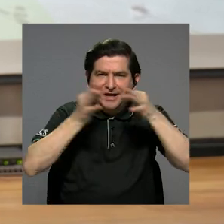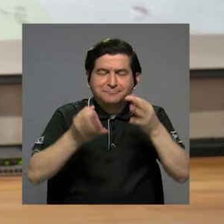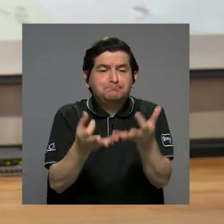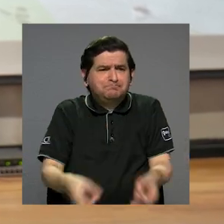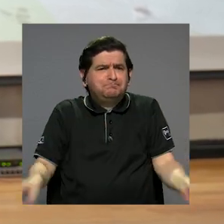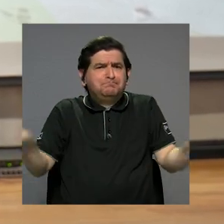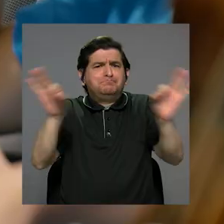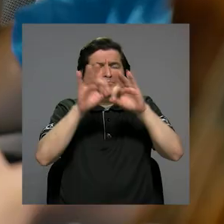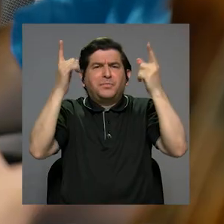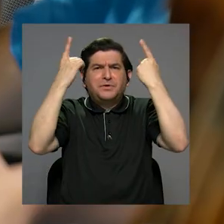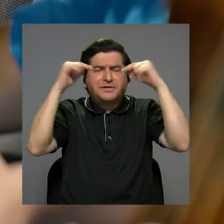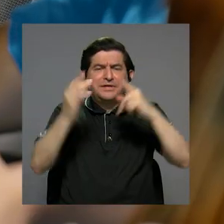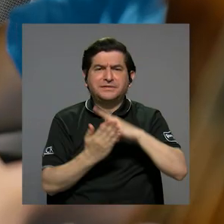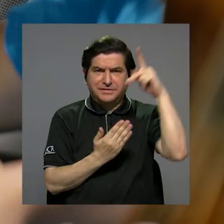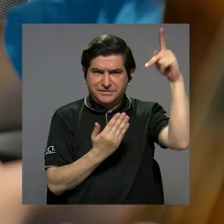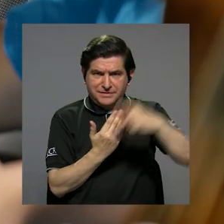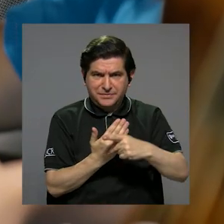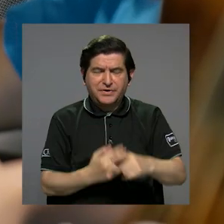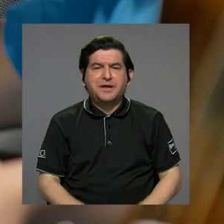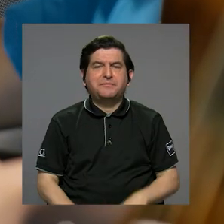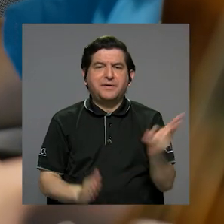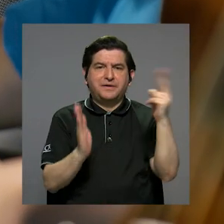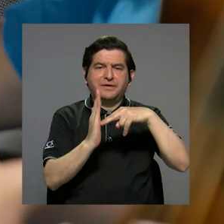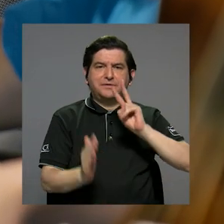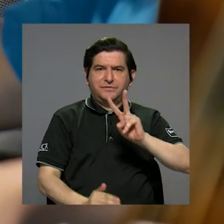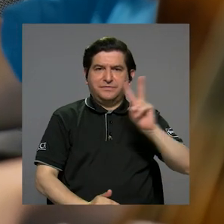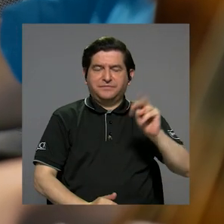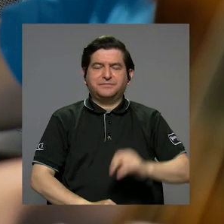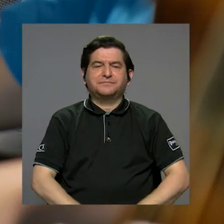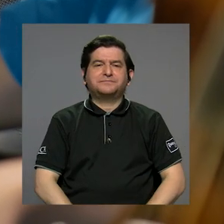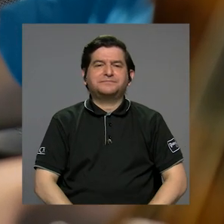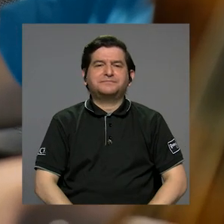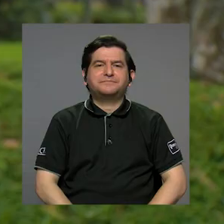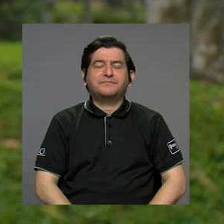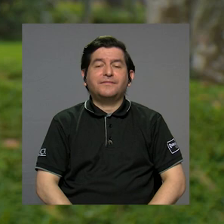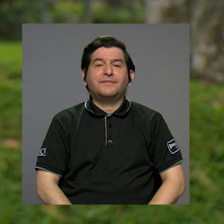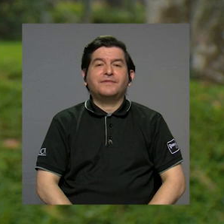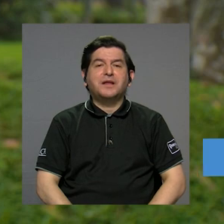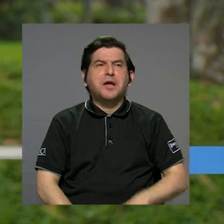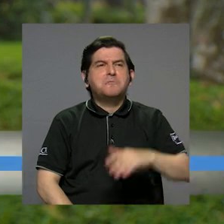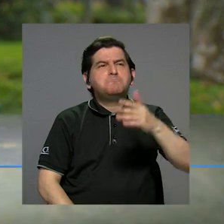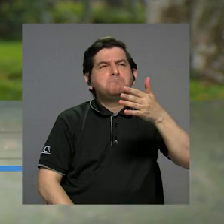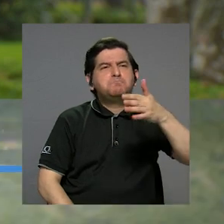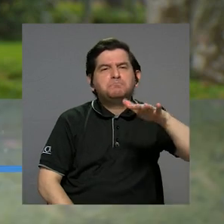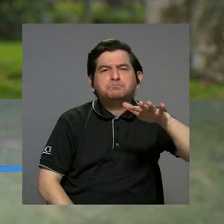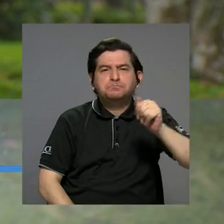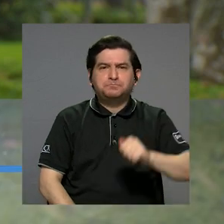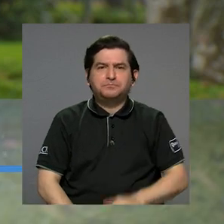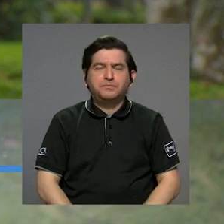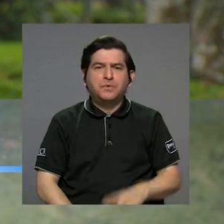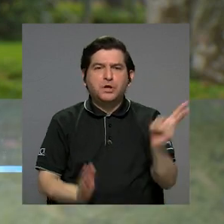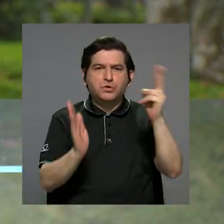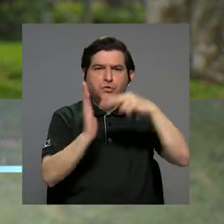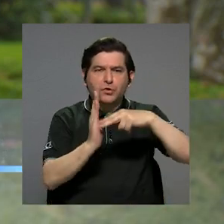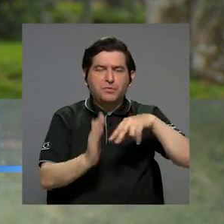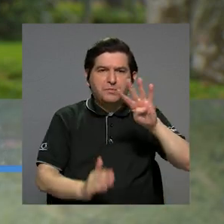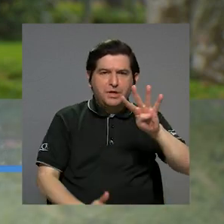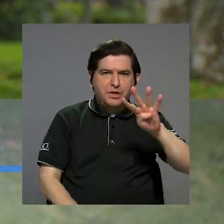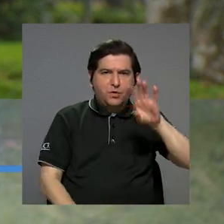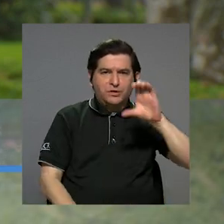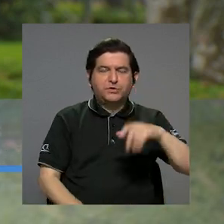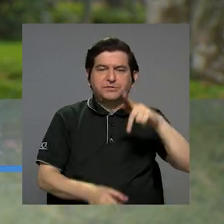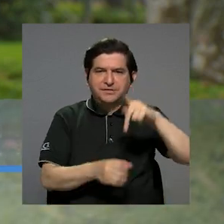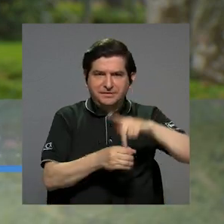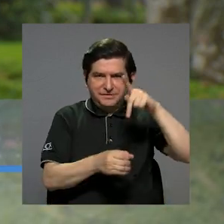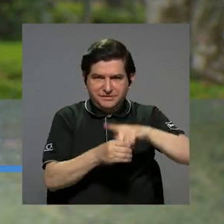los importantes logros del programa durante el 2022. Tenemos aproximadamente 2.400